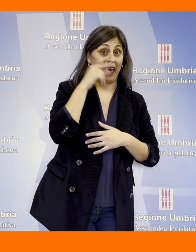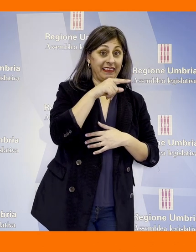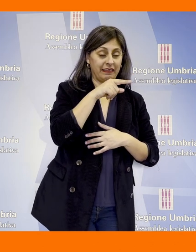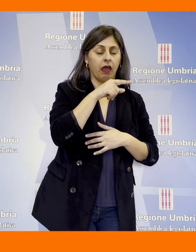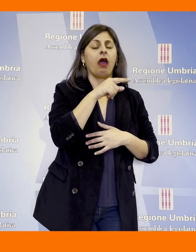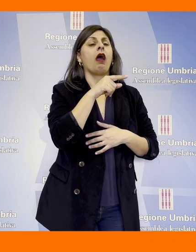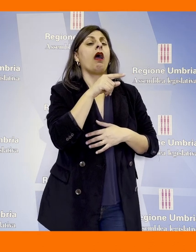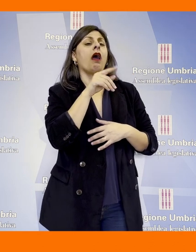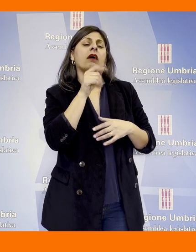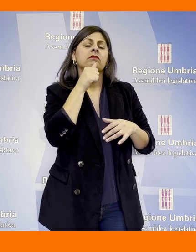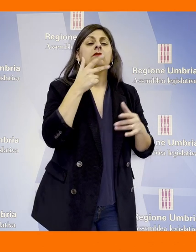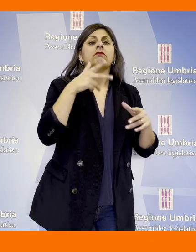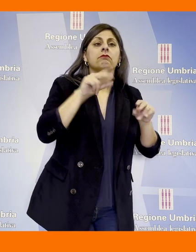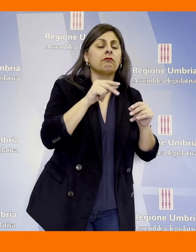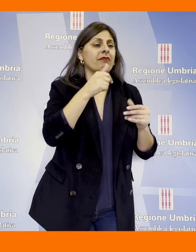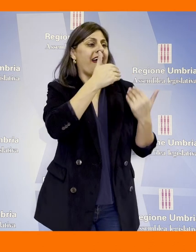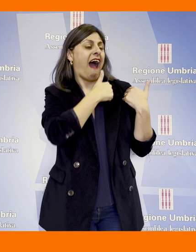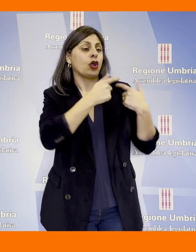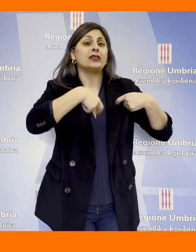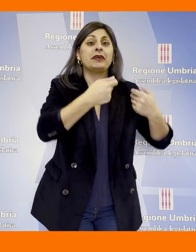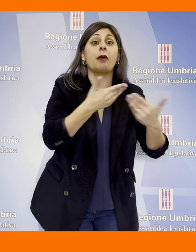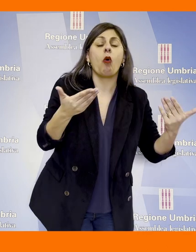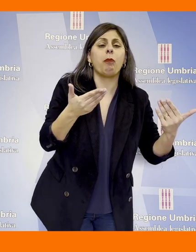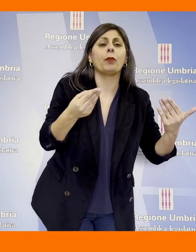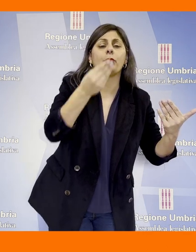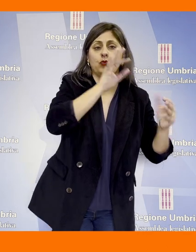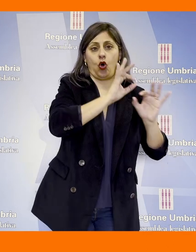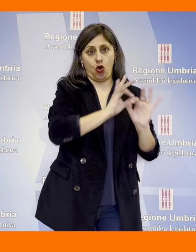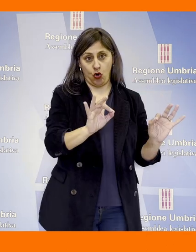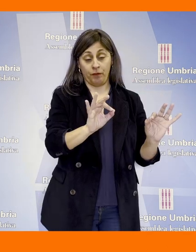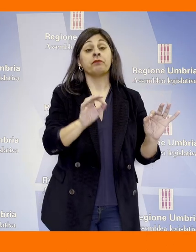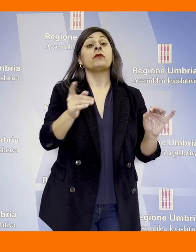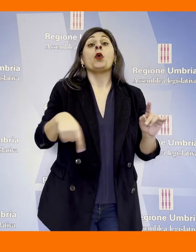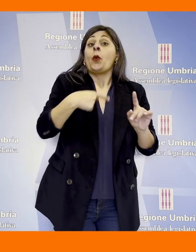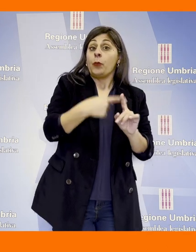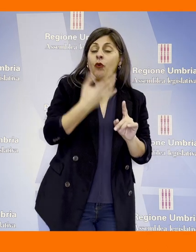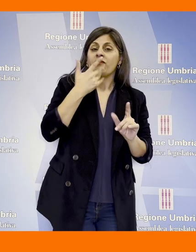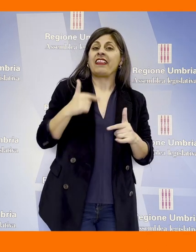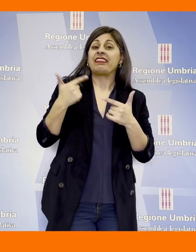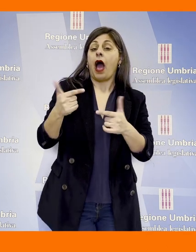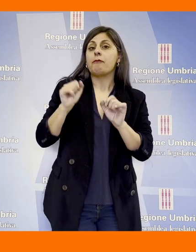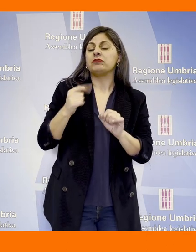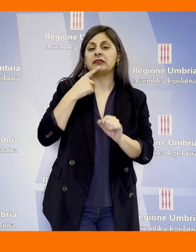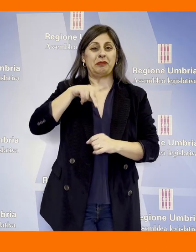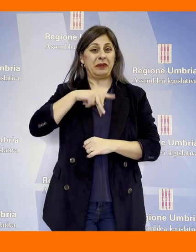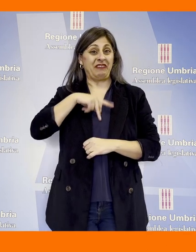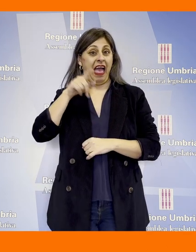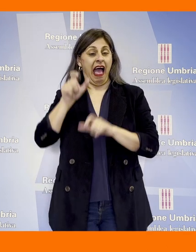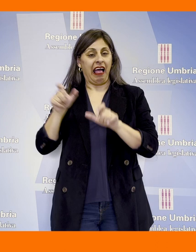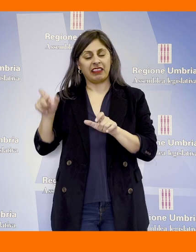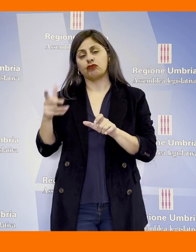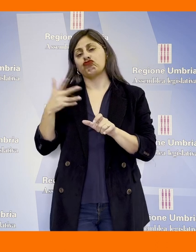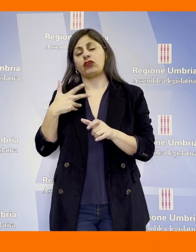Umbertide senza che vi siano nuovi o maggiori oneri a carico della finanza pubblica. Dall'altro, invece, a consentire ai soggetti privati,